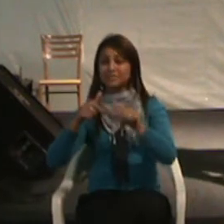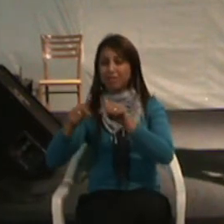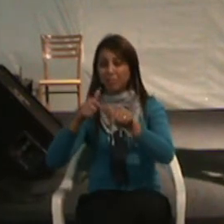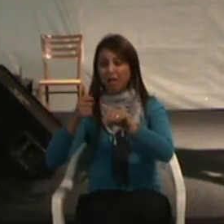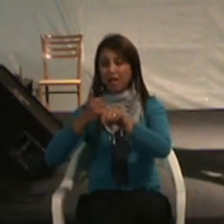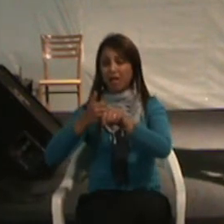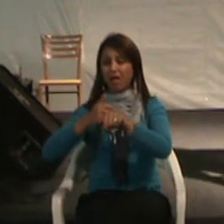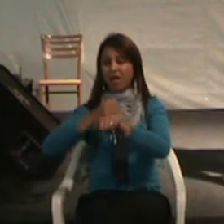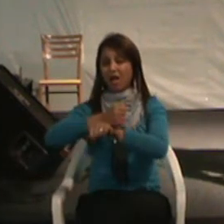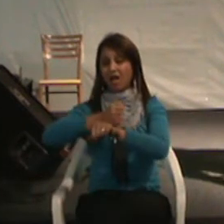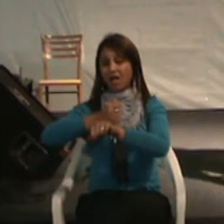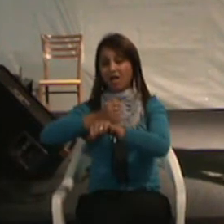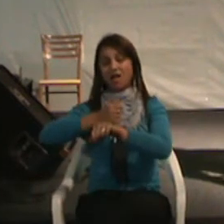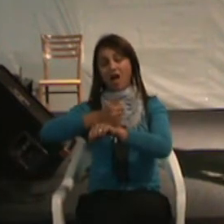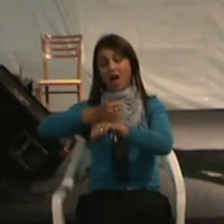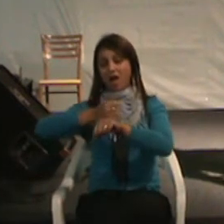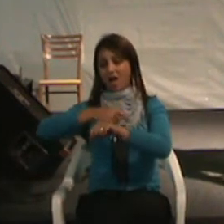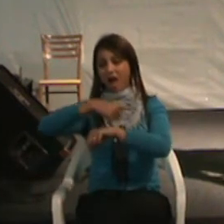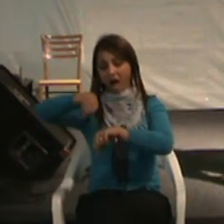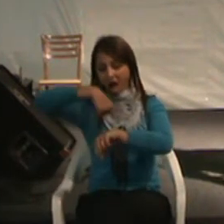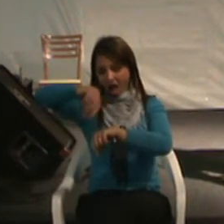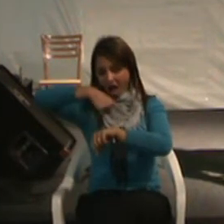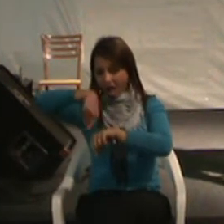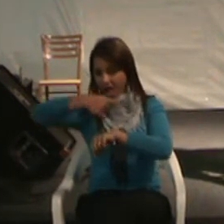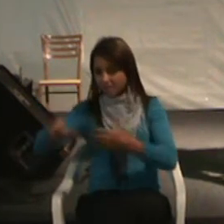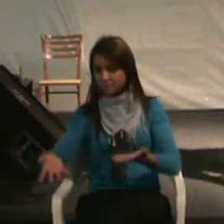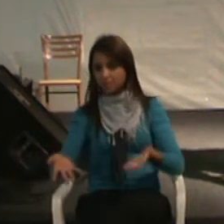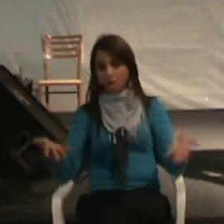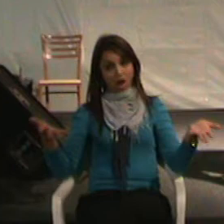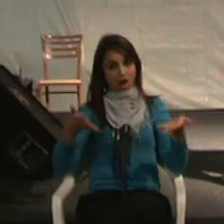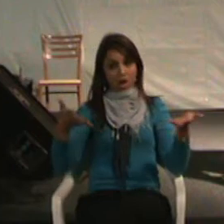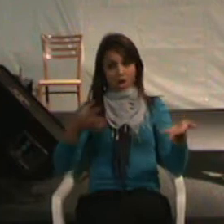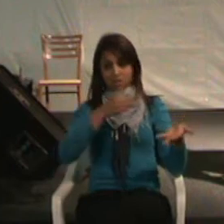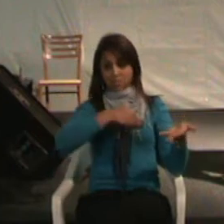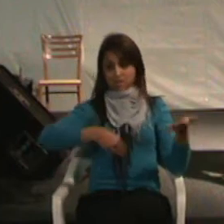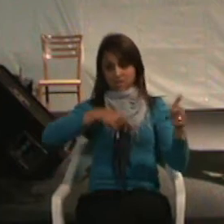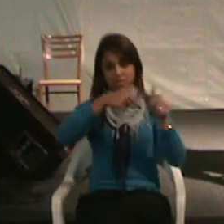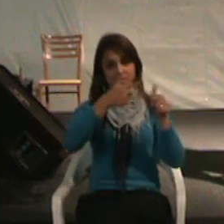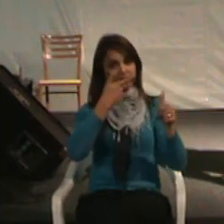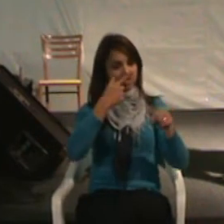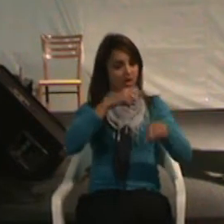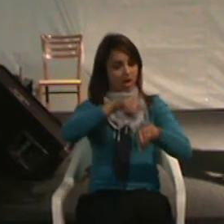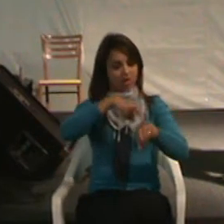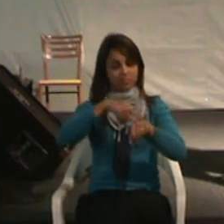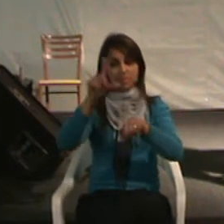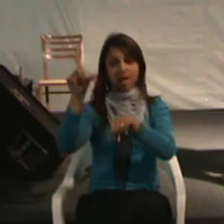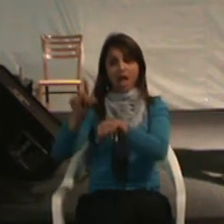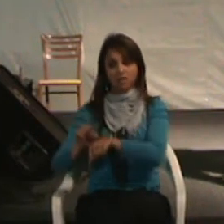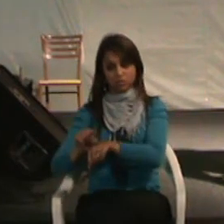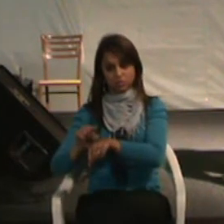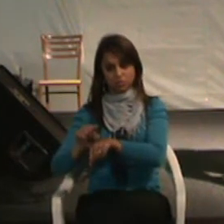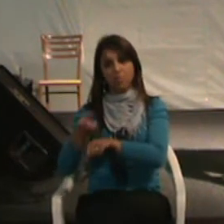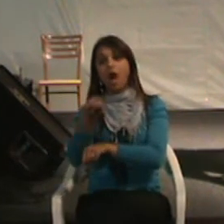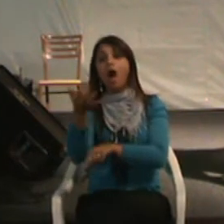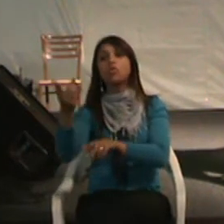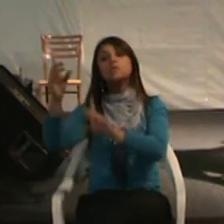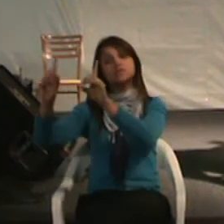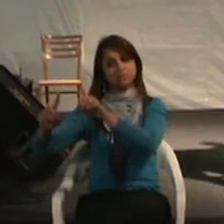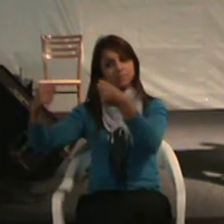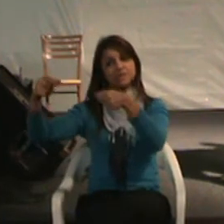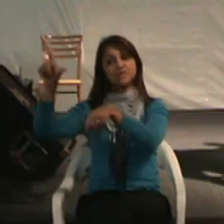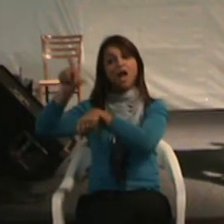por exemplo. Hoje o Ministério do Trabalho já prevê a redução de carga horária para alguns tipos de